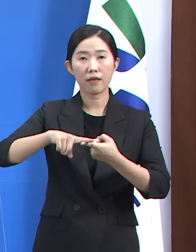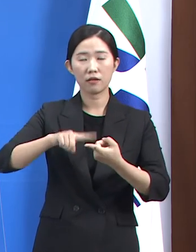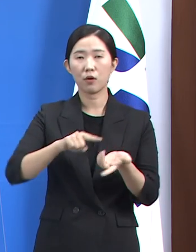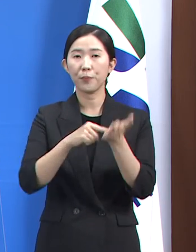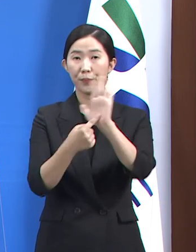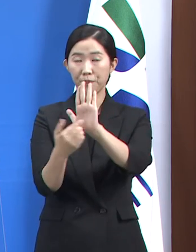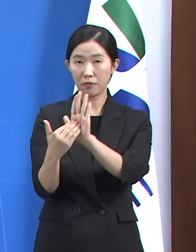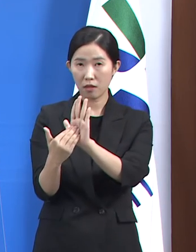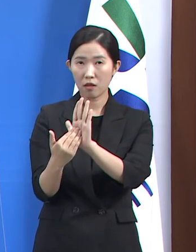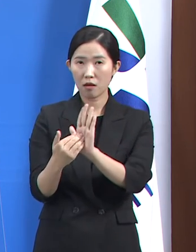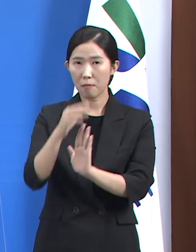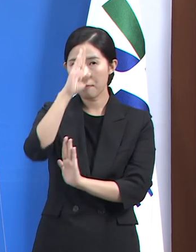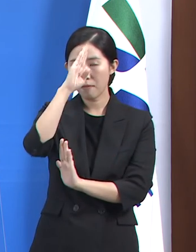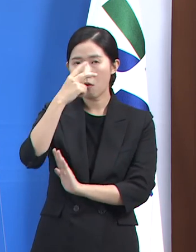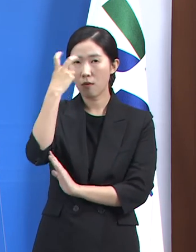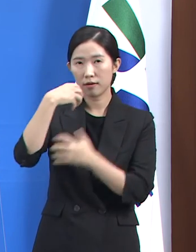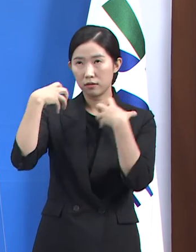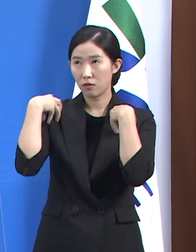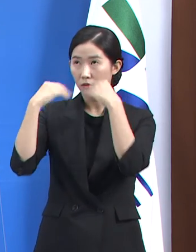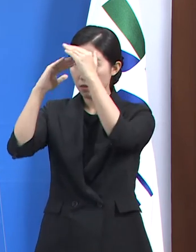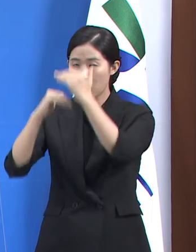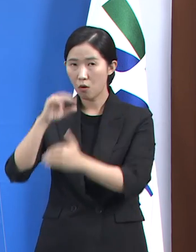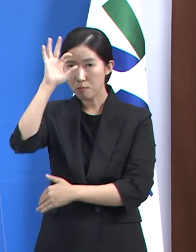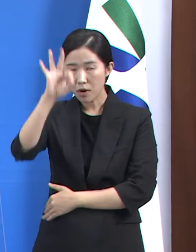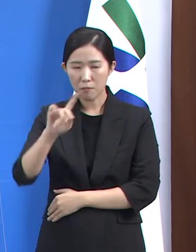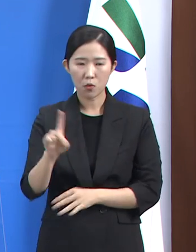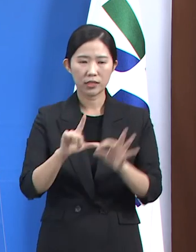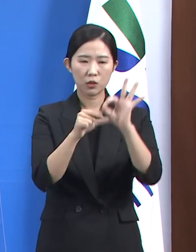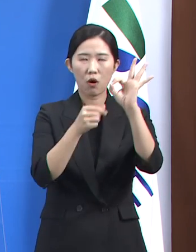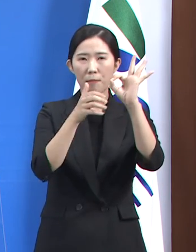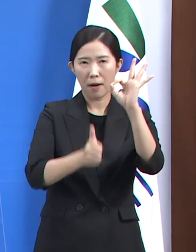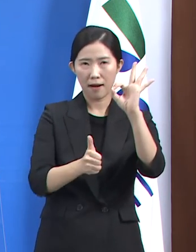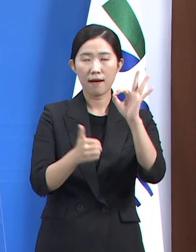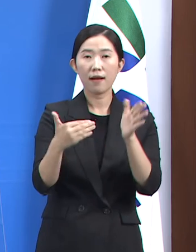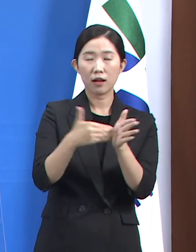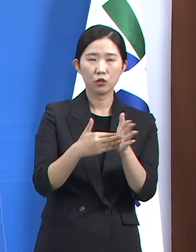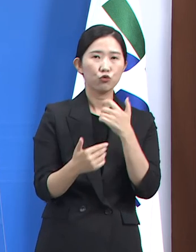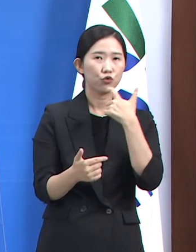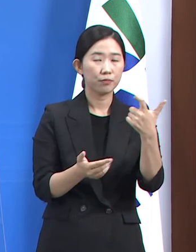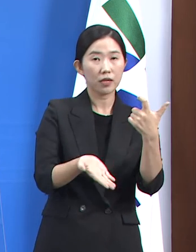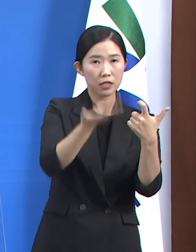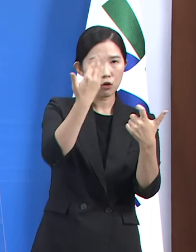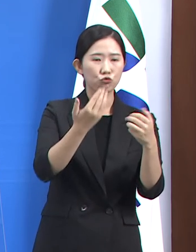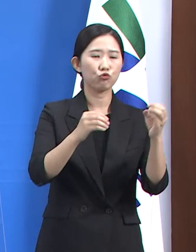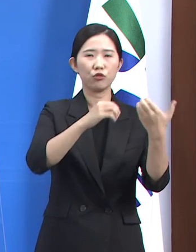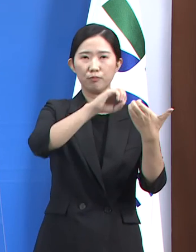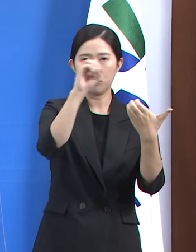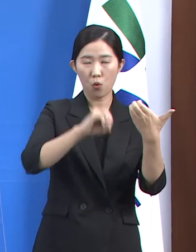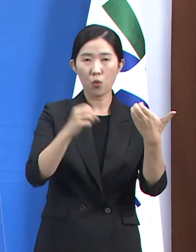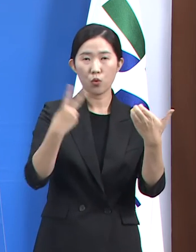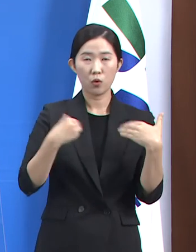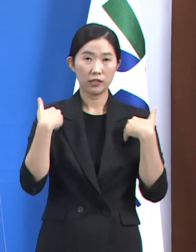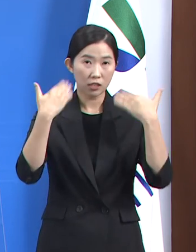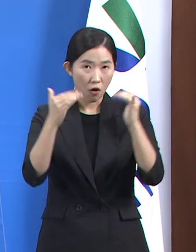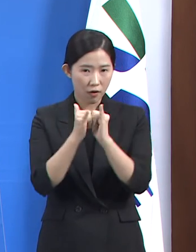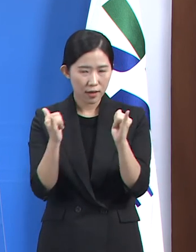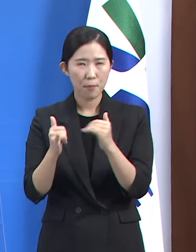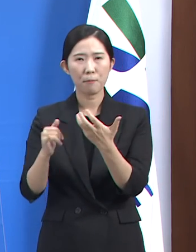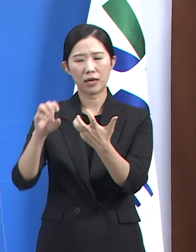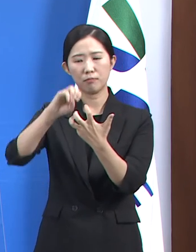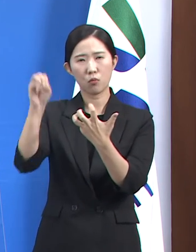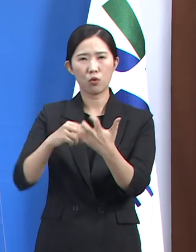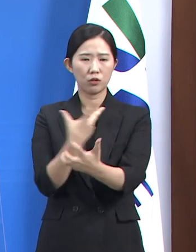질병관리청에 따르면 10월 말까지 60세 이상 고령층 90% 성인 80%가 접종을 완료할